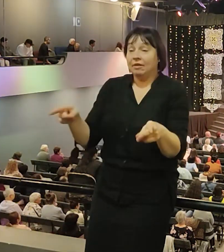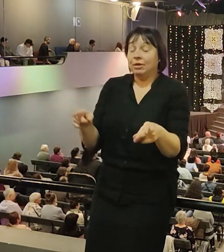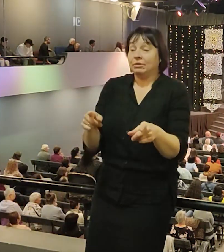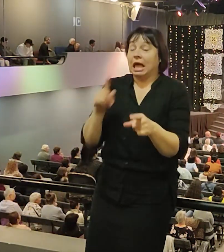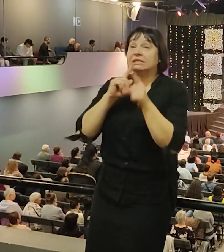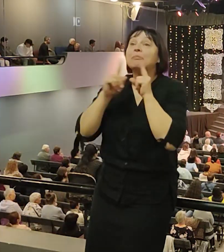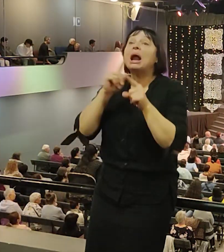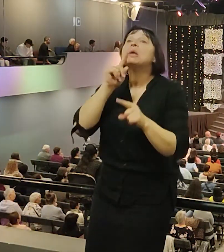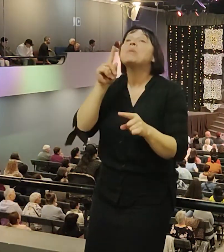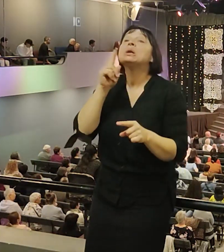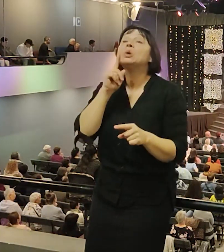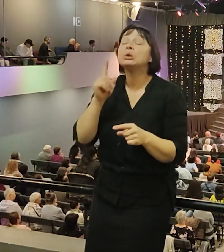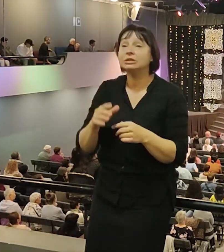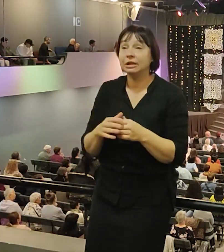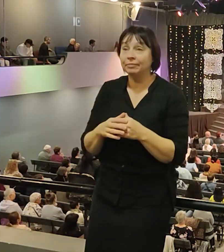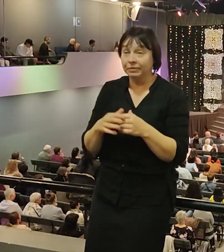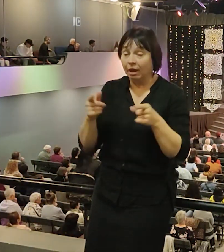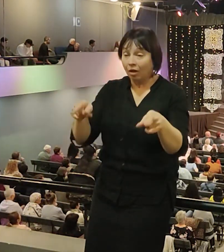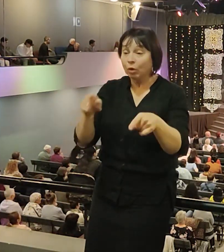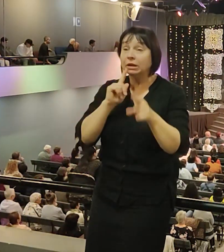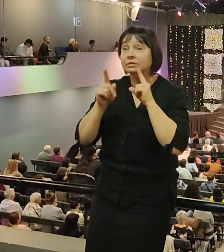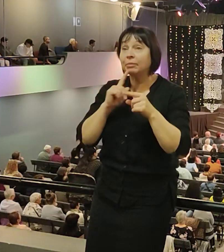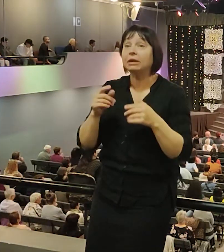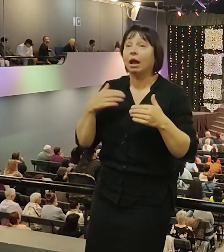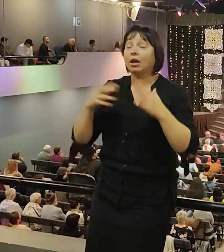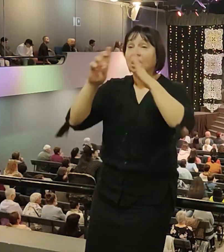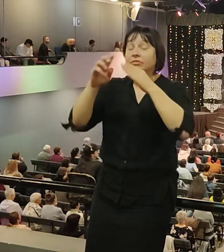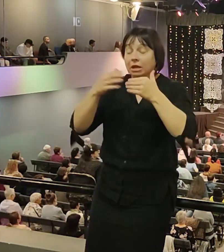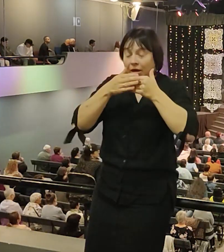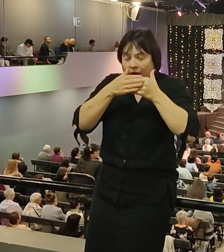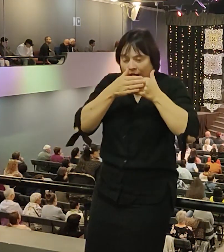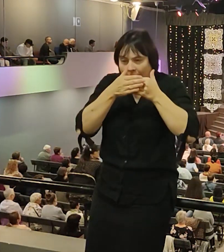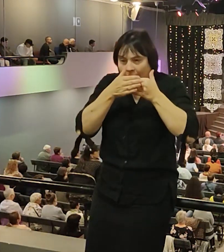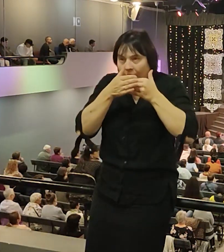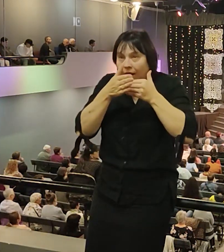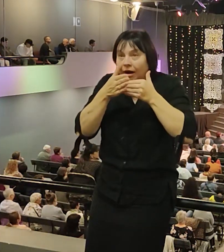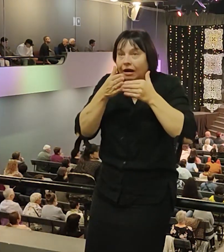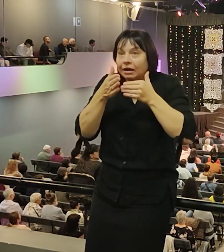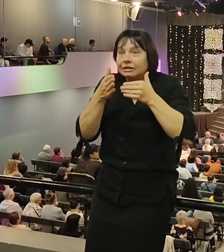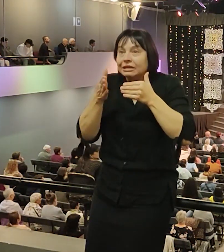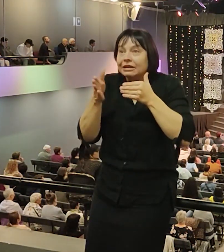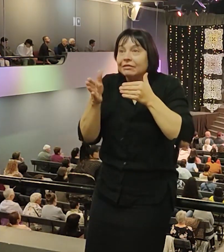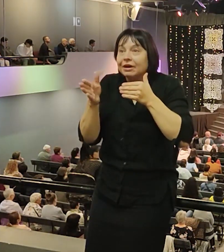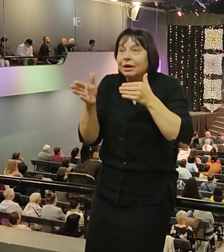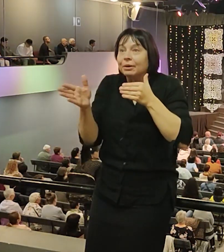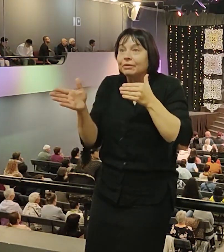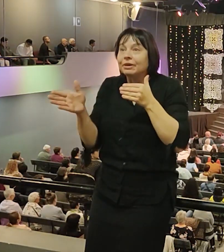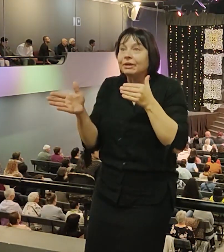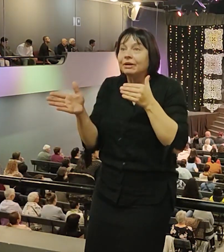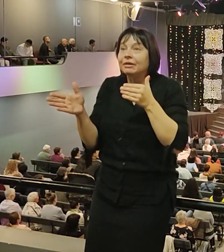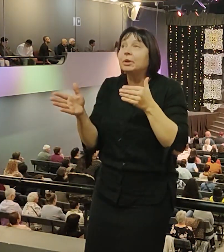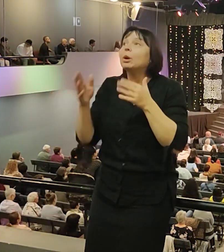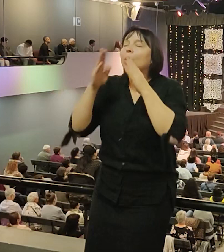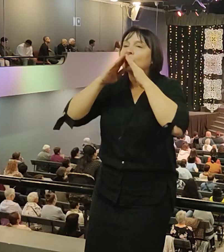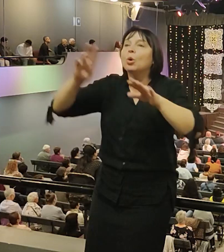Друзья, слушайте внимательно. Открываю дверь и произошло то же самое, что было дома у папы. Дух